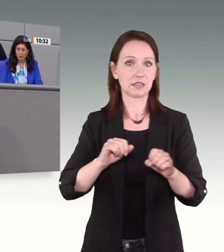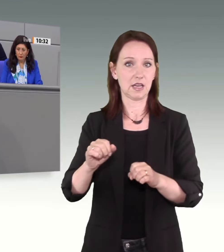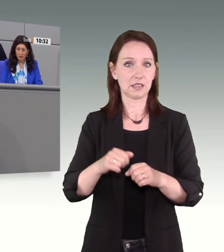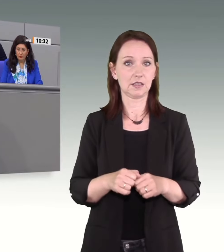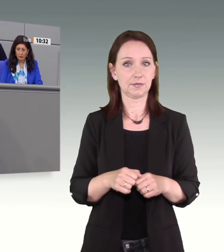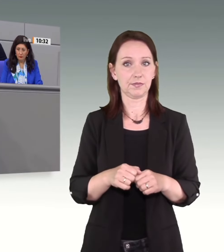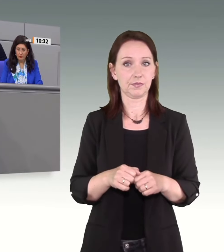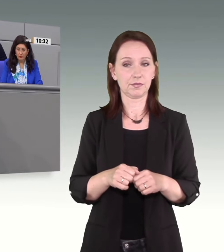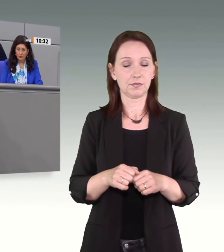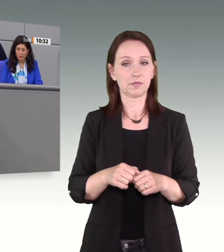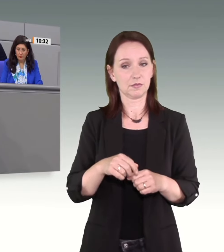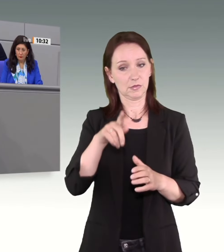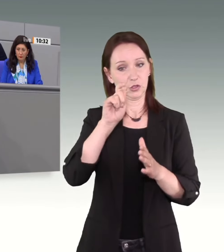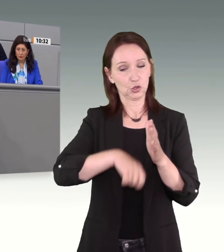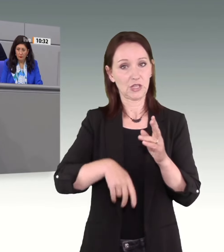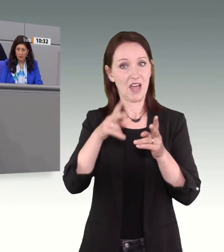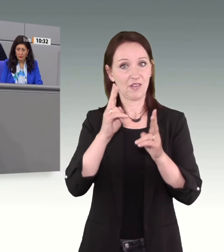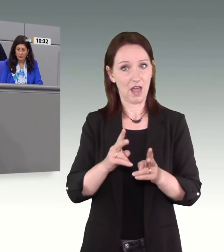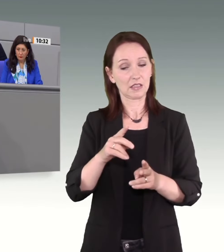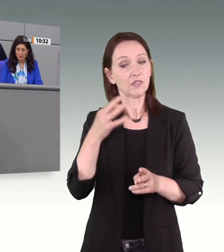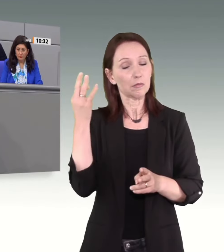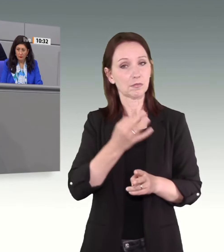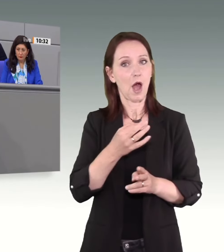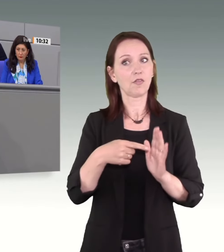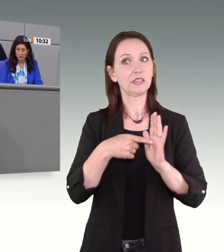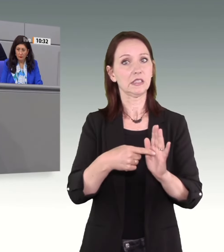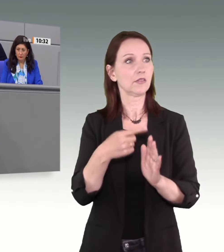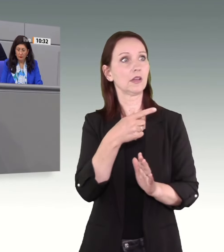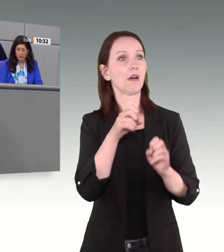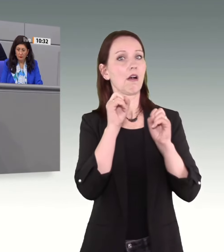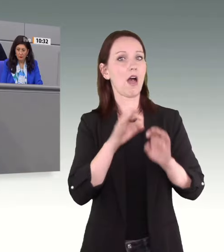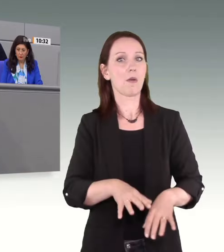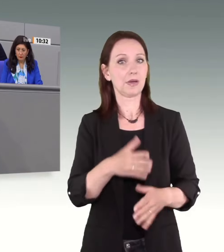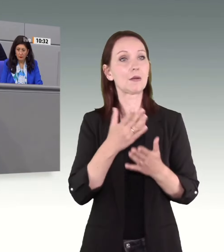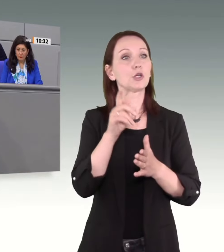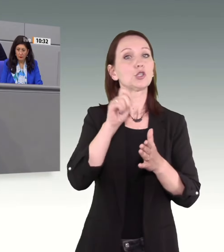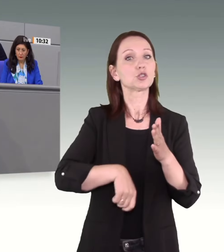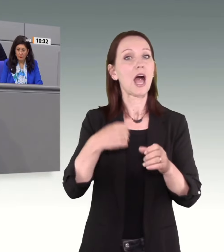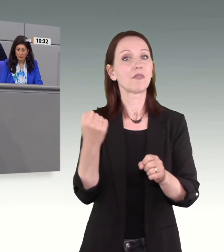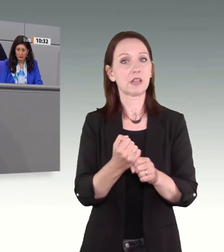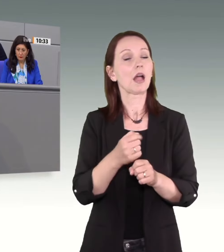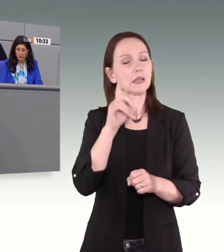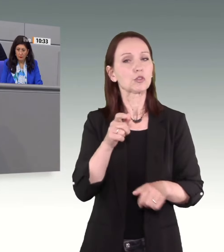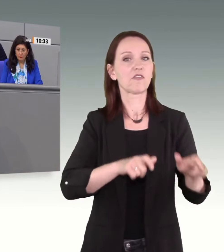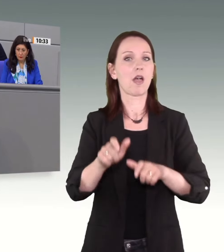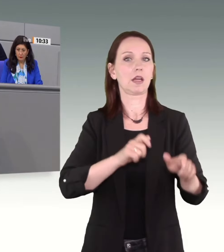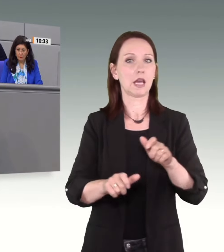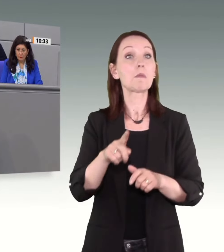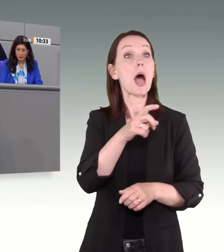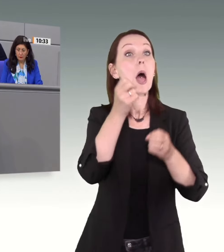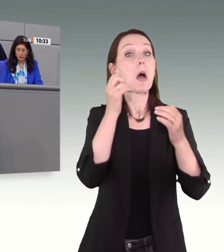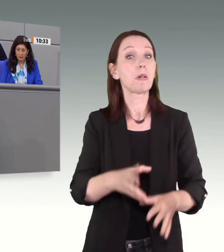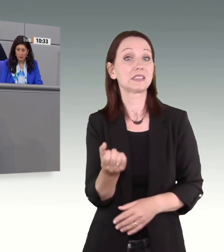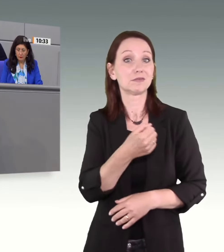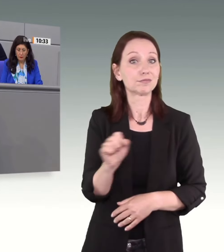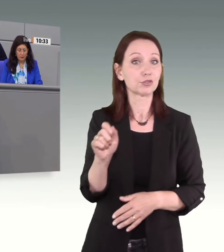durch seine abschreckende Wirkung möglichst verhindern und begangenes Unrecht angemessen sühnen. Wer